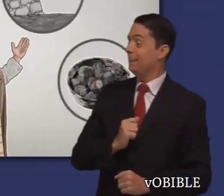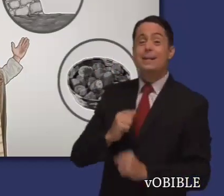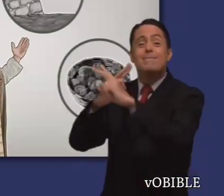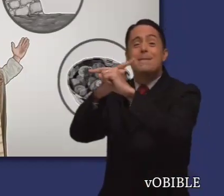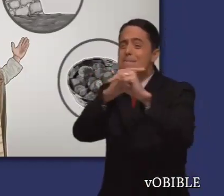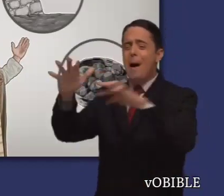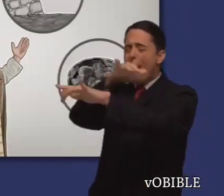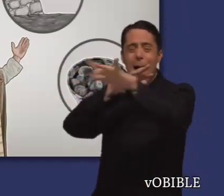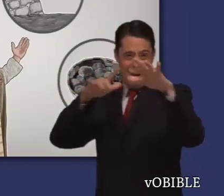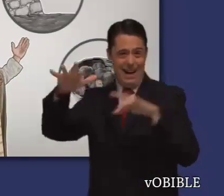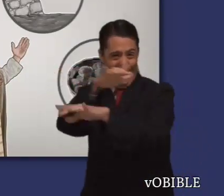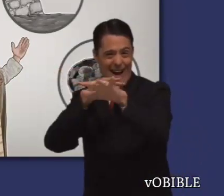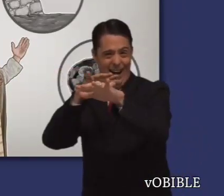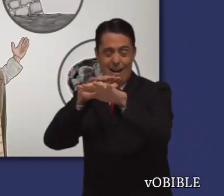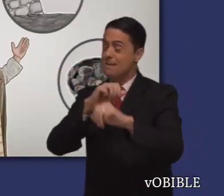visiones impresionantes.